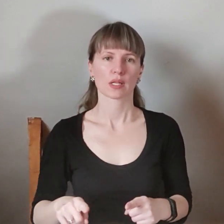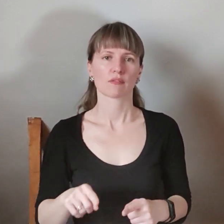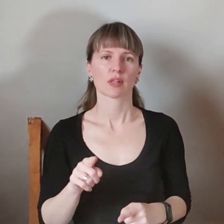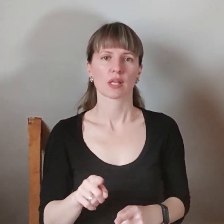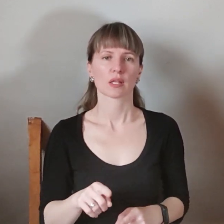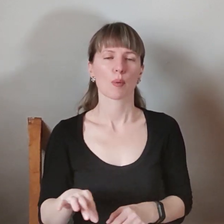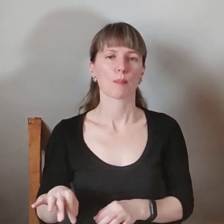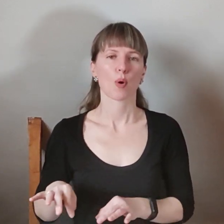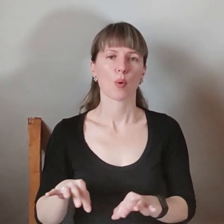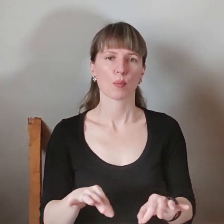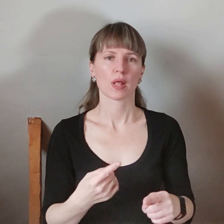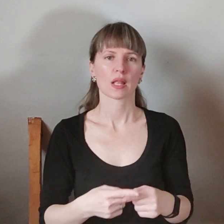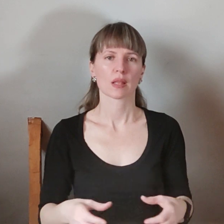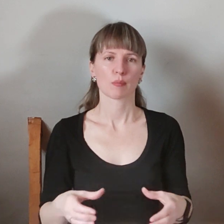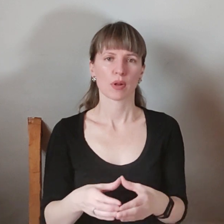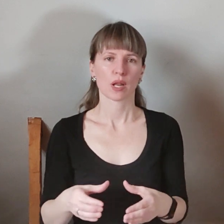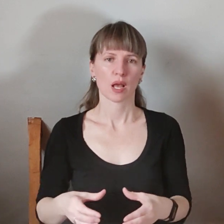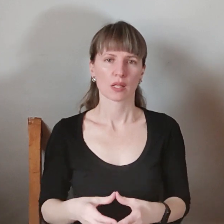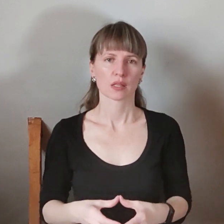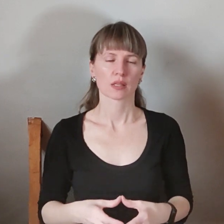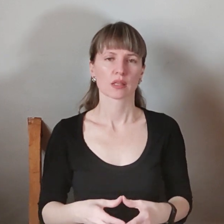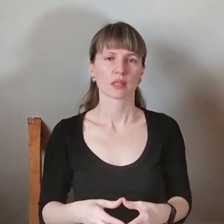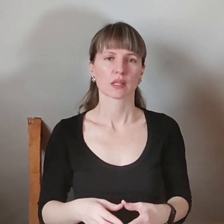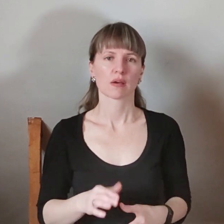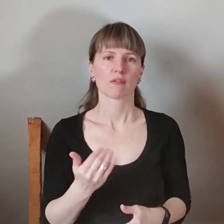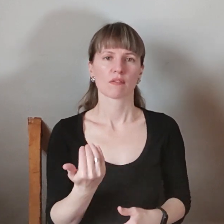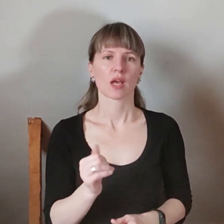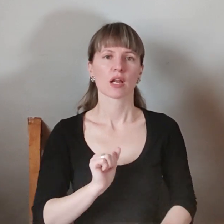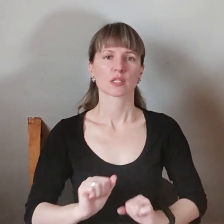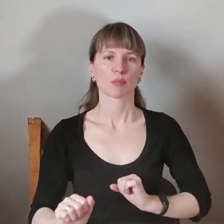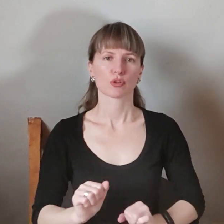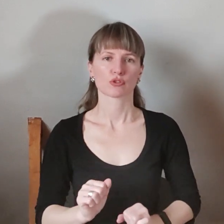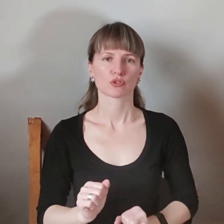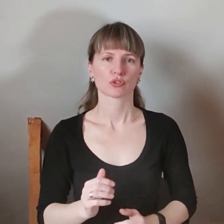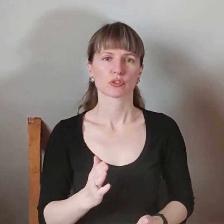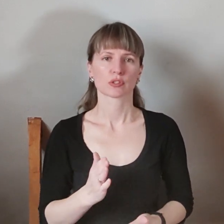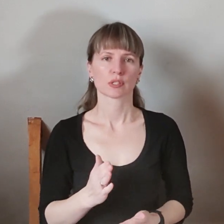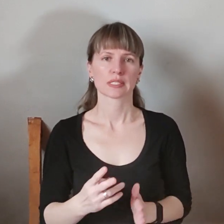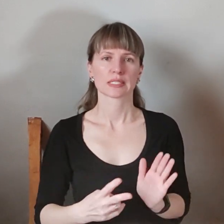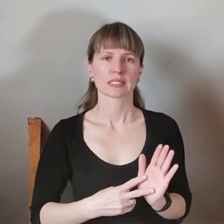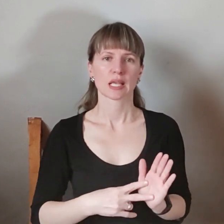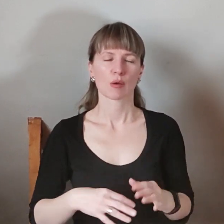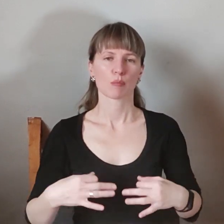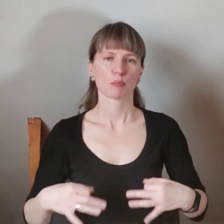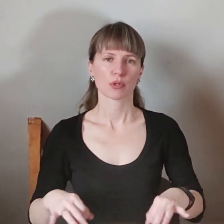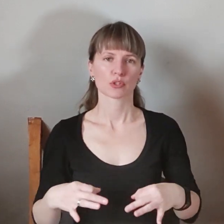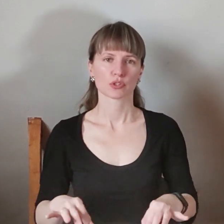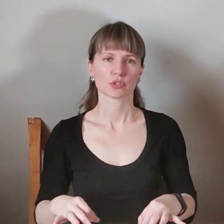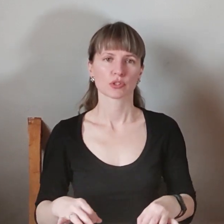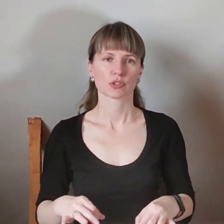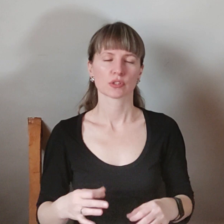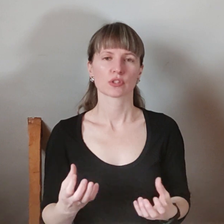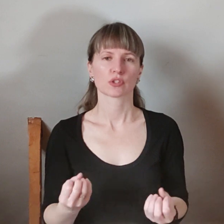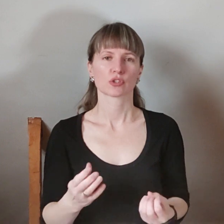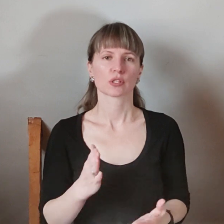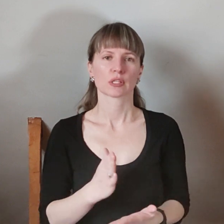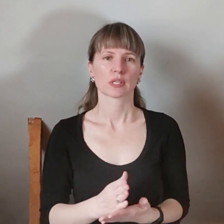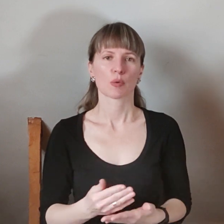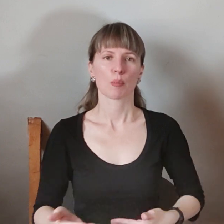мобільні, які бригади. У нас в їх розпоріженні тільки 7 рікавих автомобілів. Ну і того, є пірші патрули.